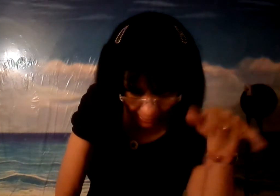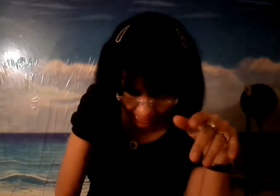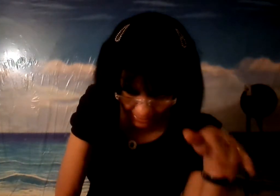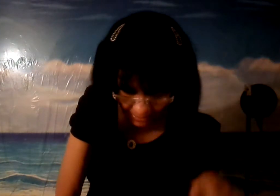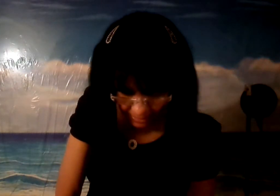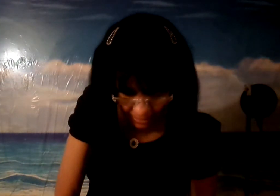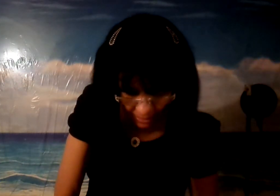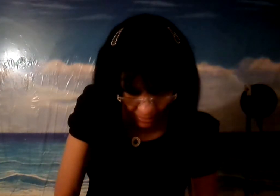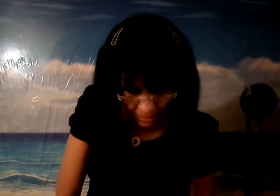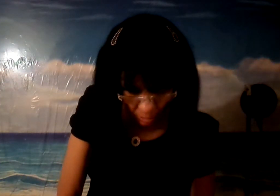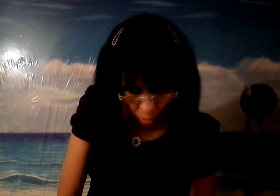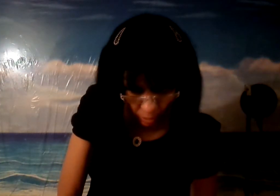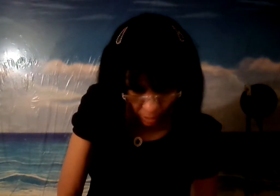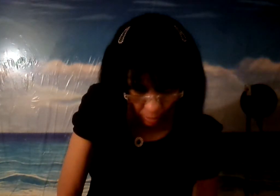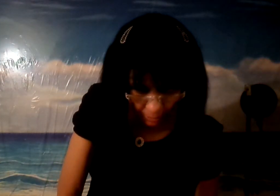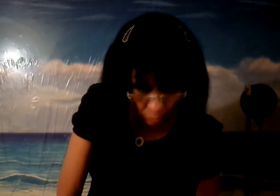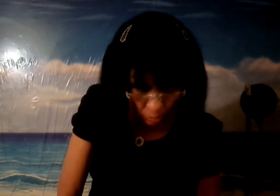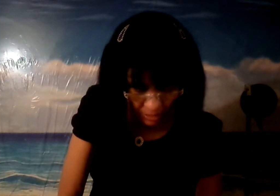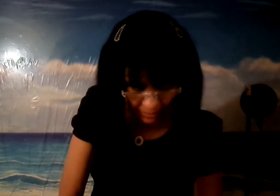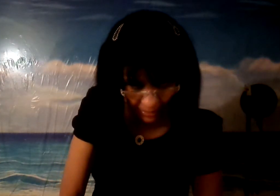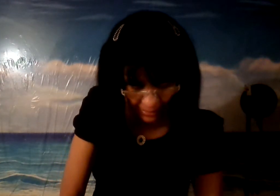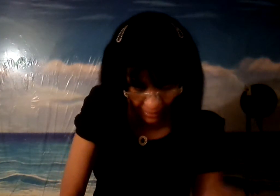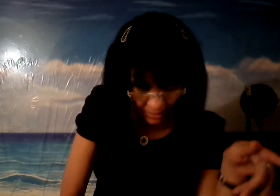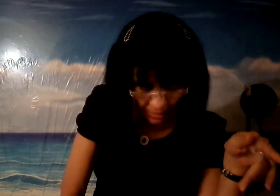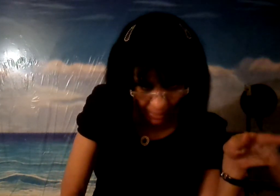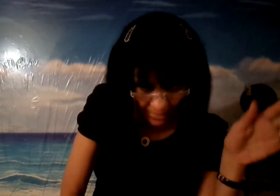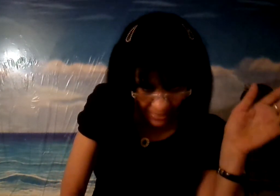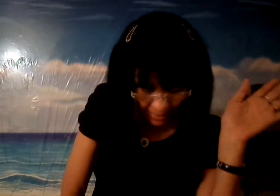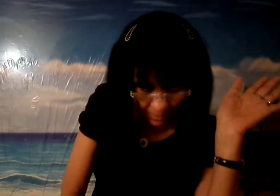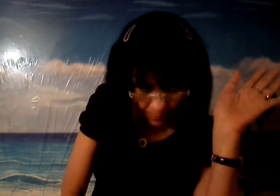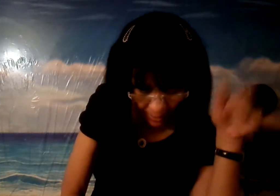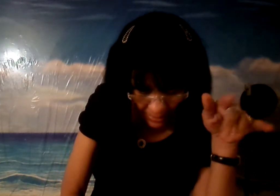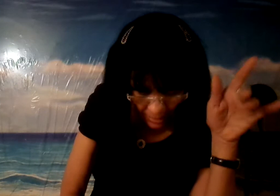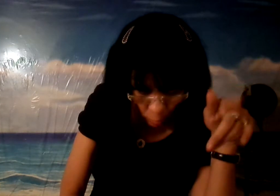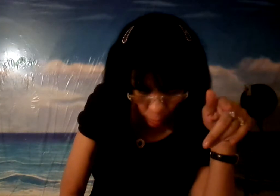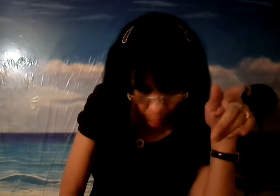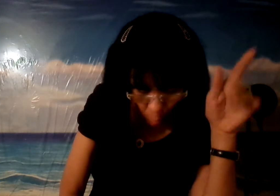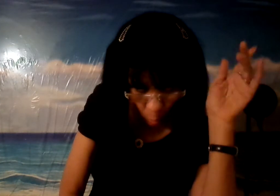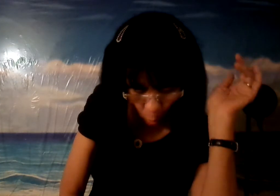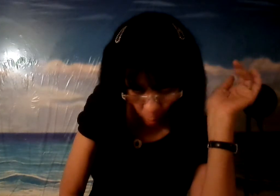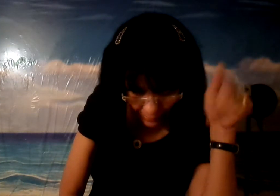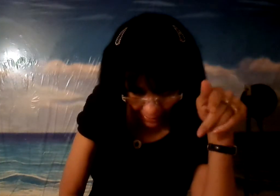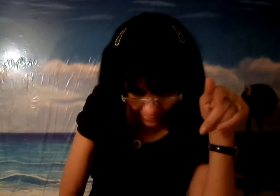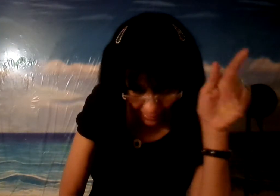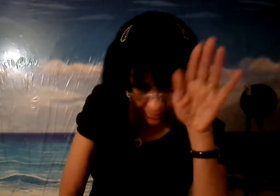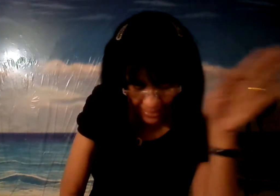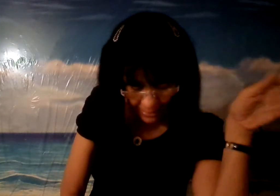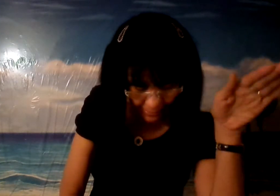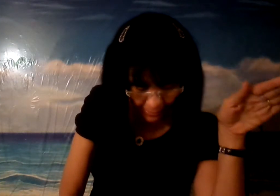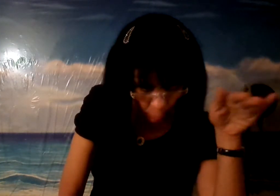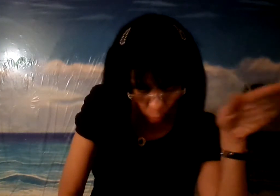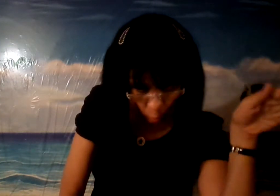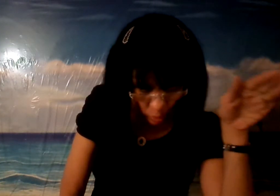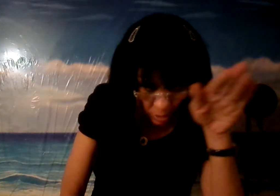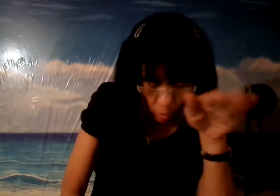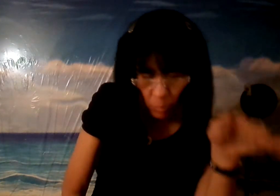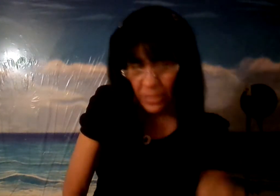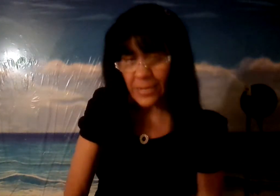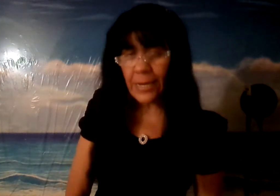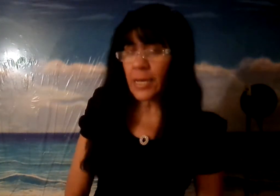cárcel de cierto digo que no saldrás de allí hasta que pagues el último cuadrate quiere decir el dinero todo sino como te dicen aquí